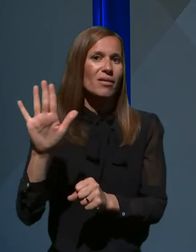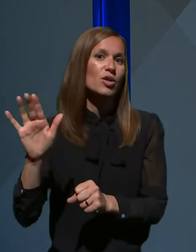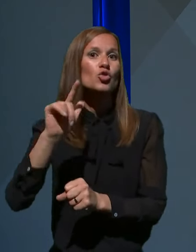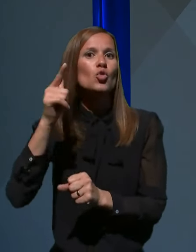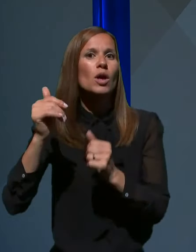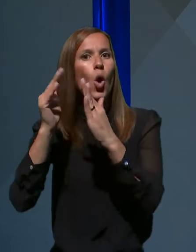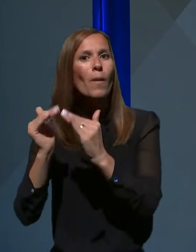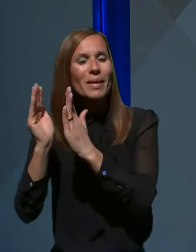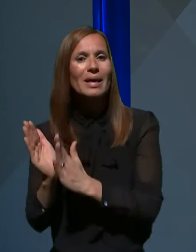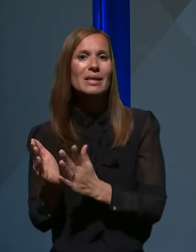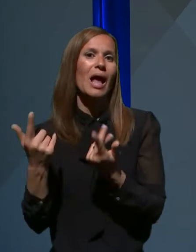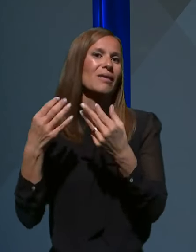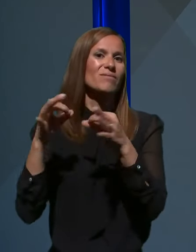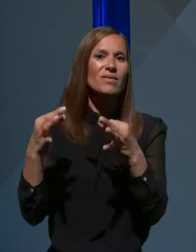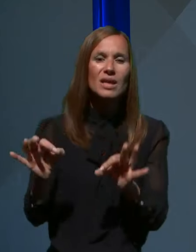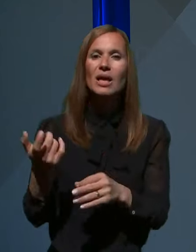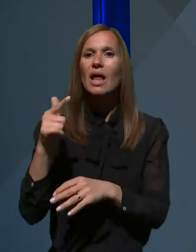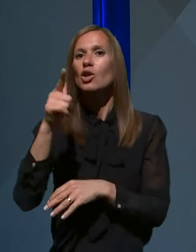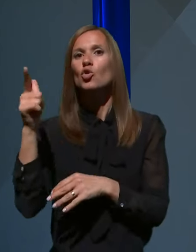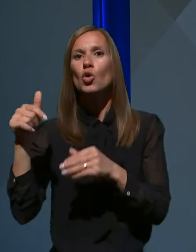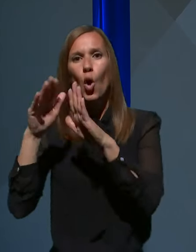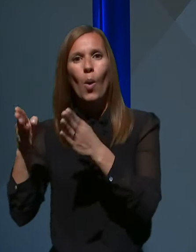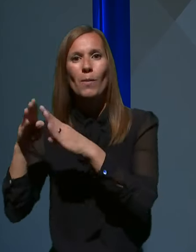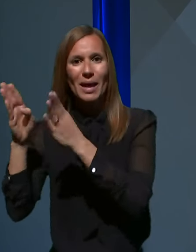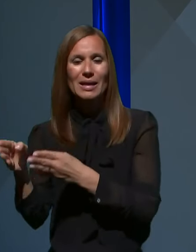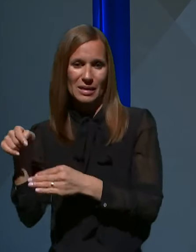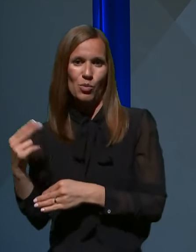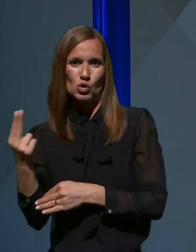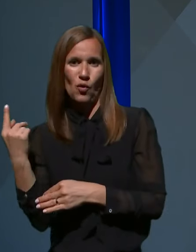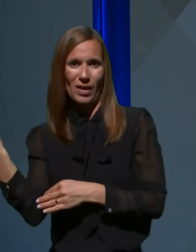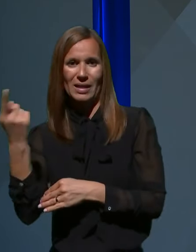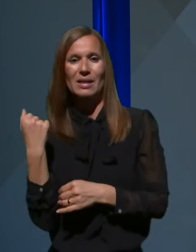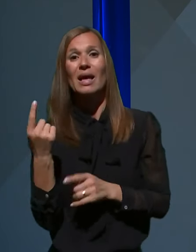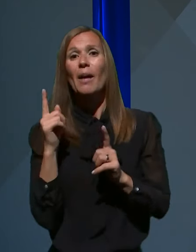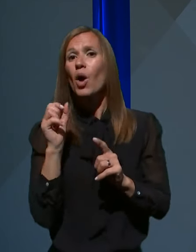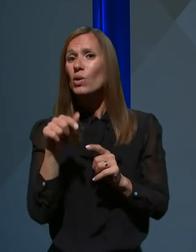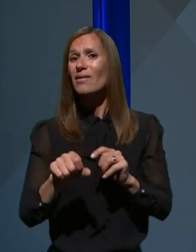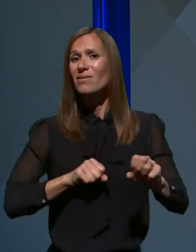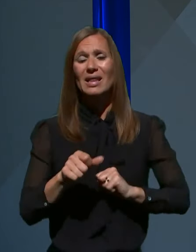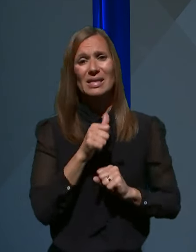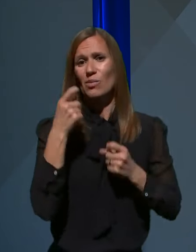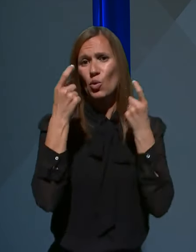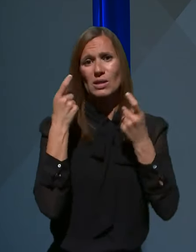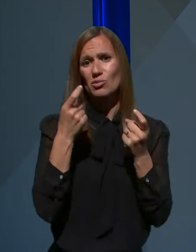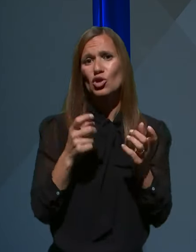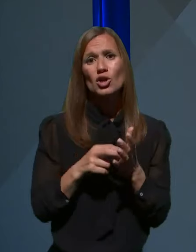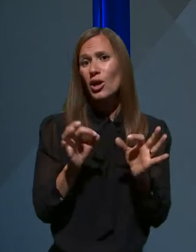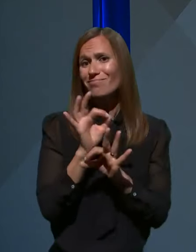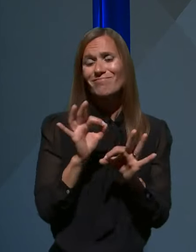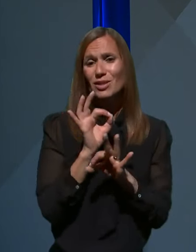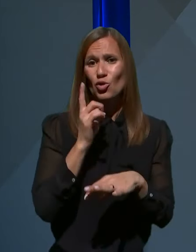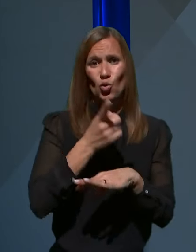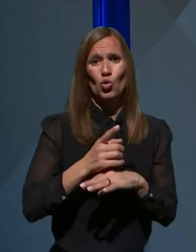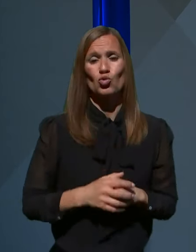objektih, na vikendih, kjerkoli drugi je po Sloveniji, ampak o tem vlada še vedno le razmišlja, ničesar še ni odločila.